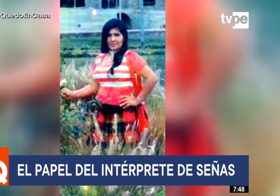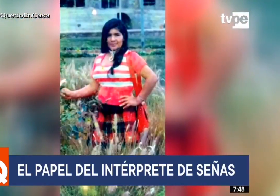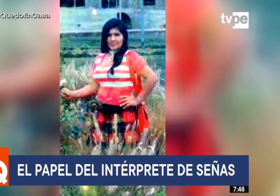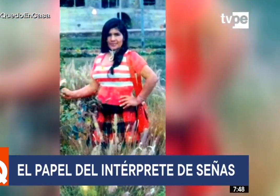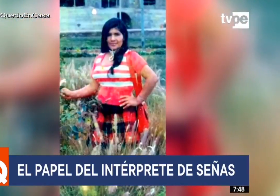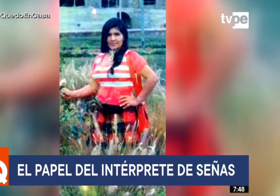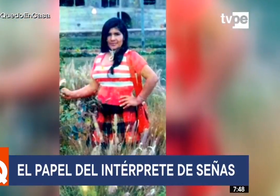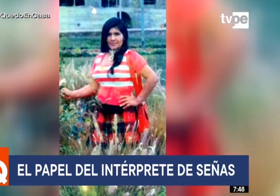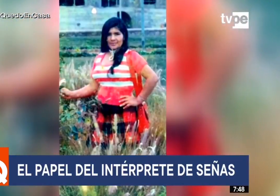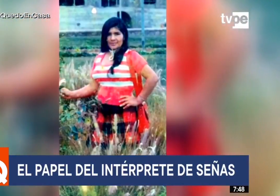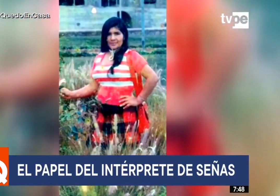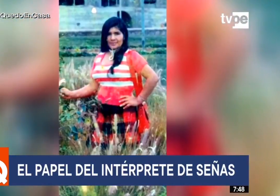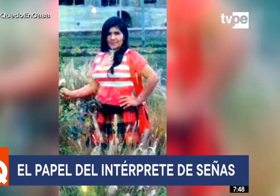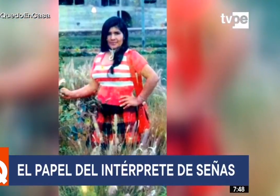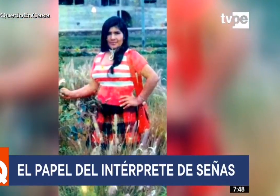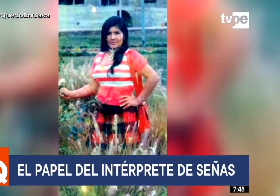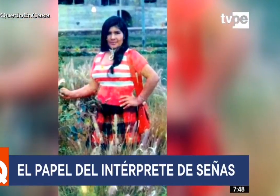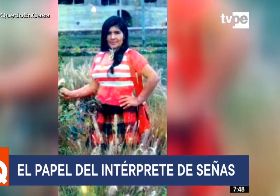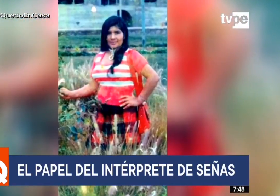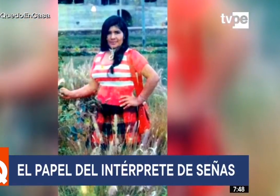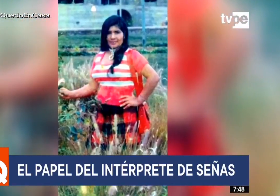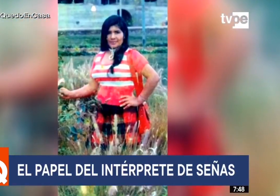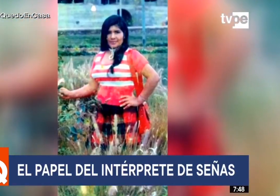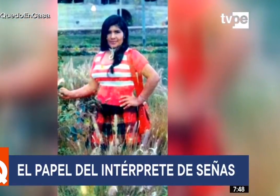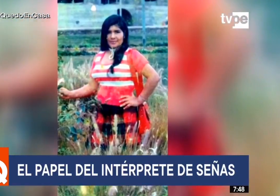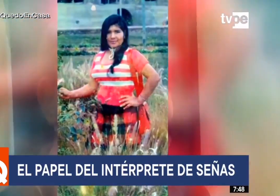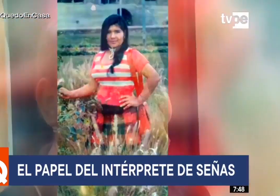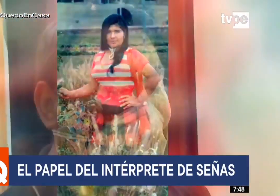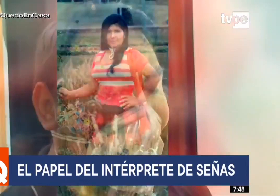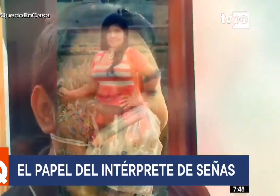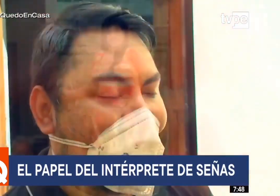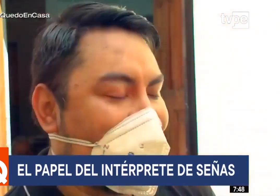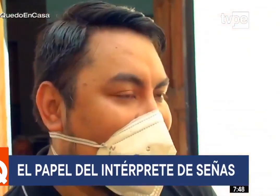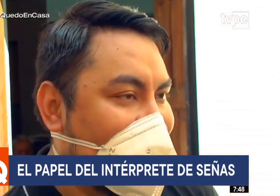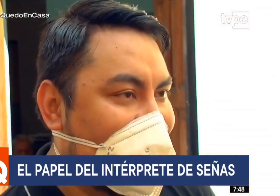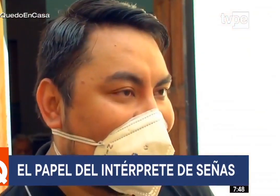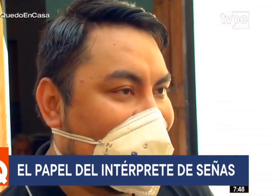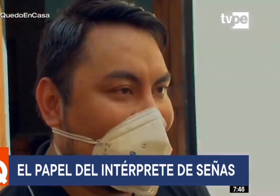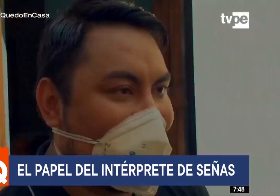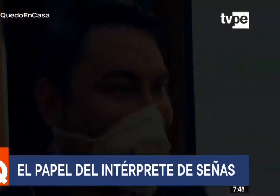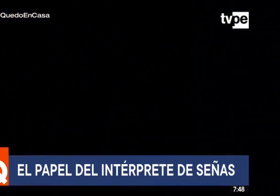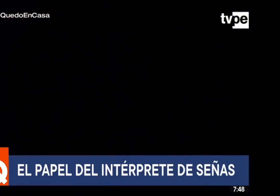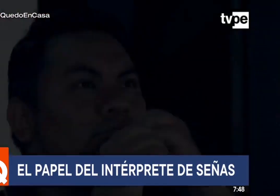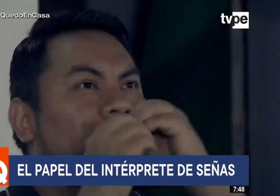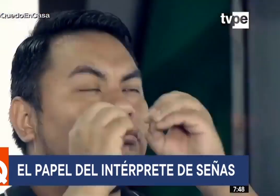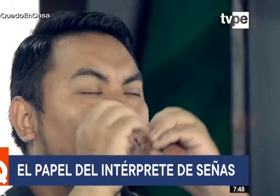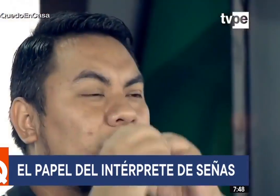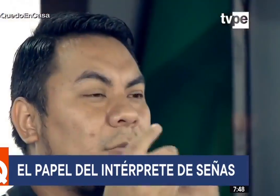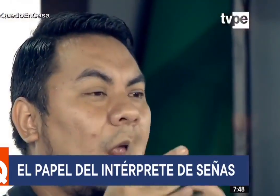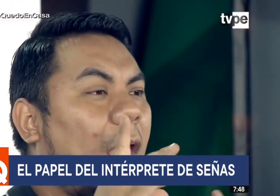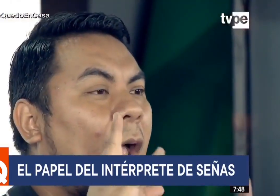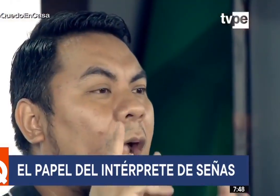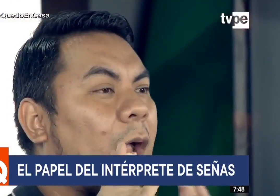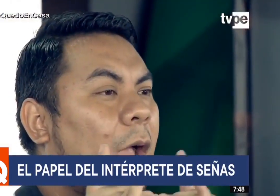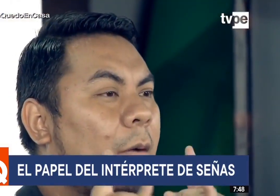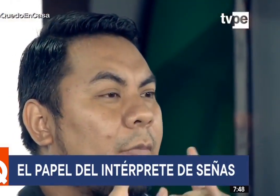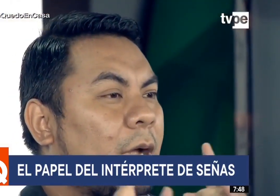Puedo estar feliz de que mi mamá también está feliz. Viajó al extranjero, se